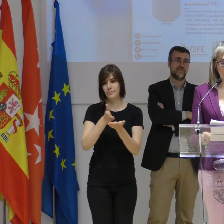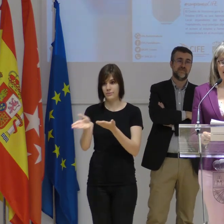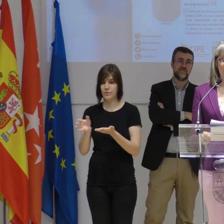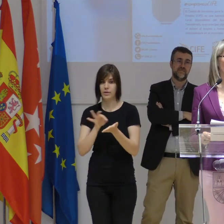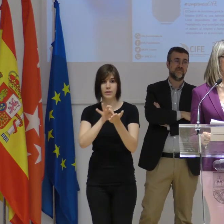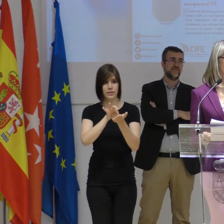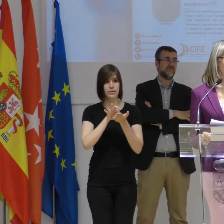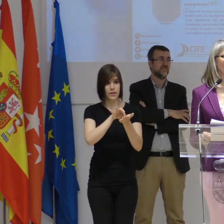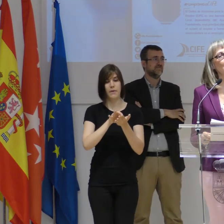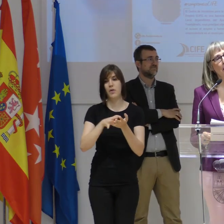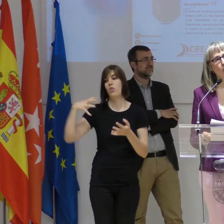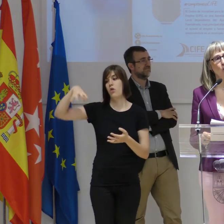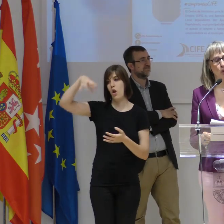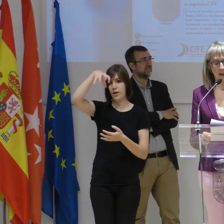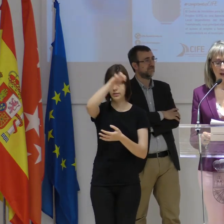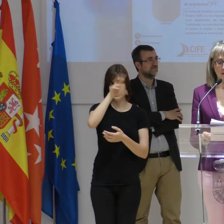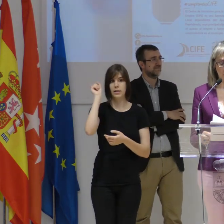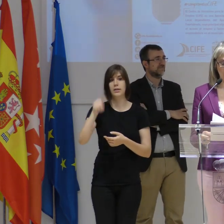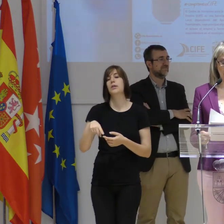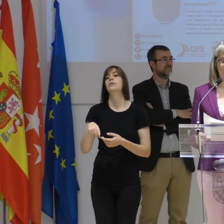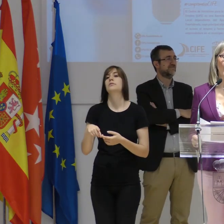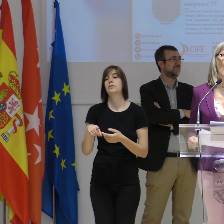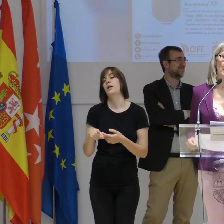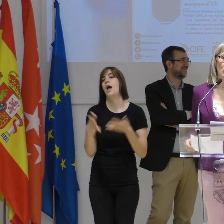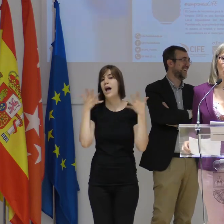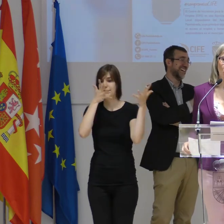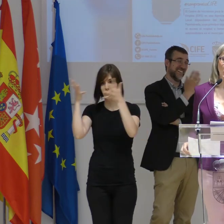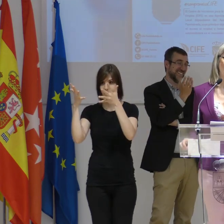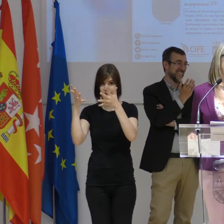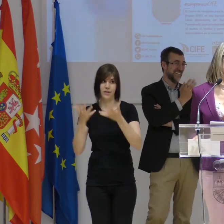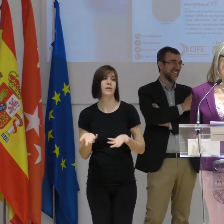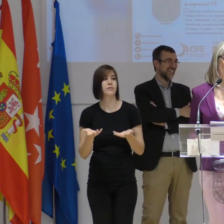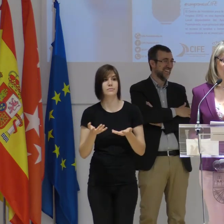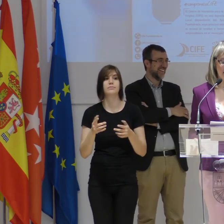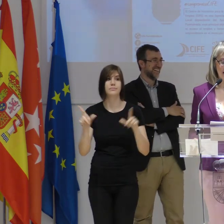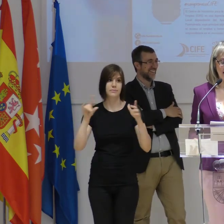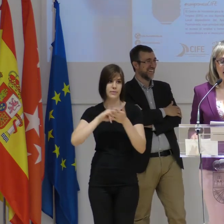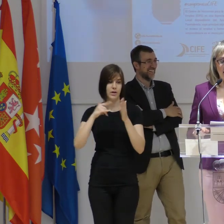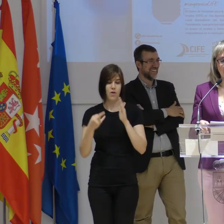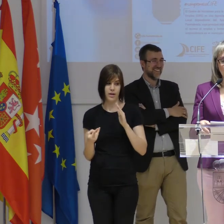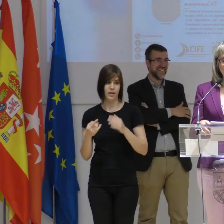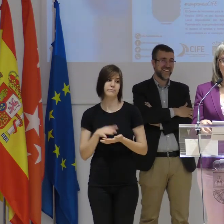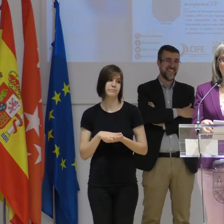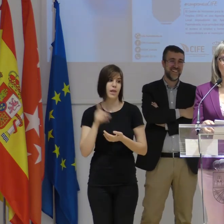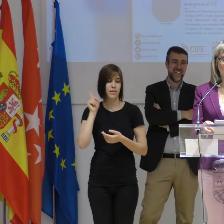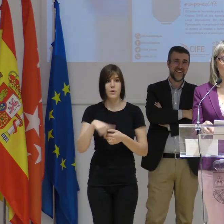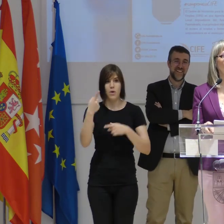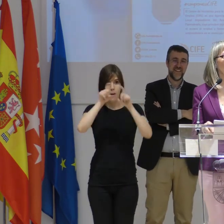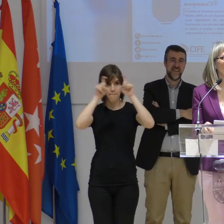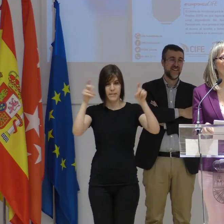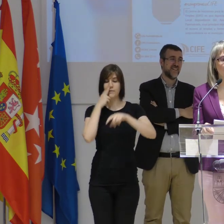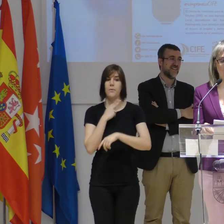aéreos mediante drones y también consultoría informática. Ambos, como saben ustedes, son sectores emergentes. Es además una empresa